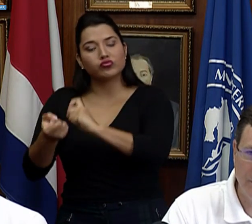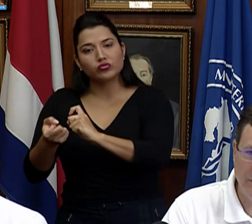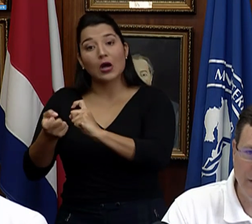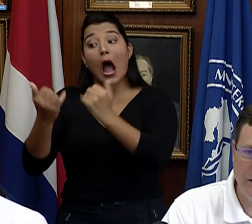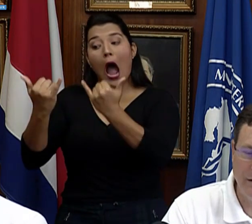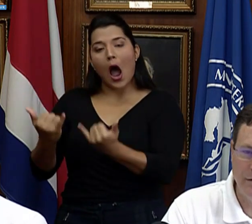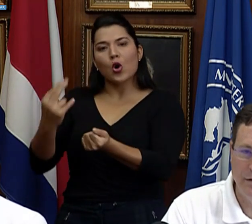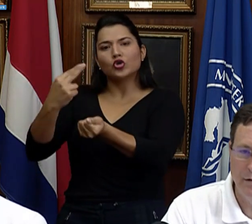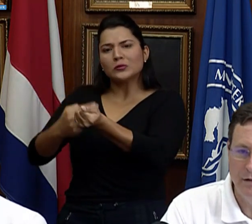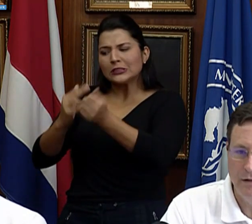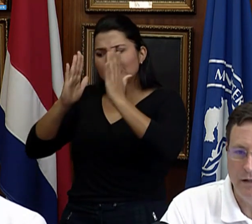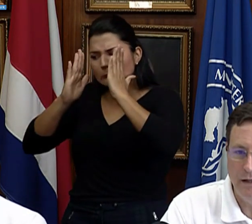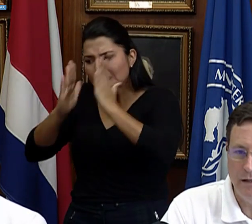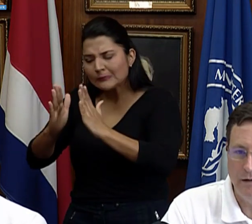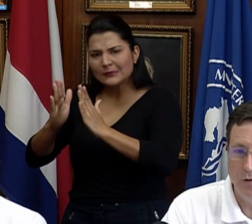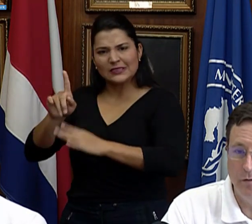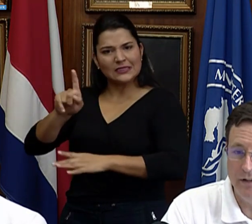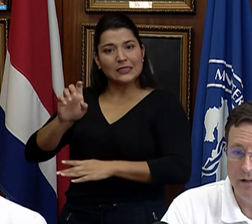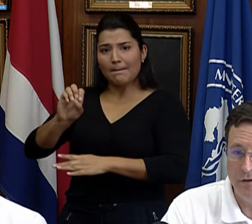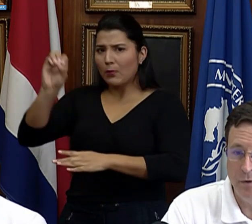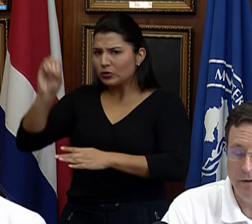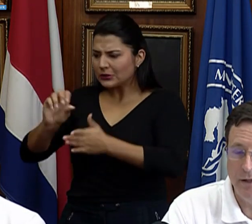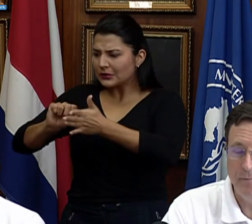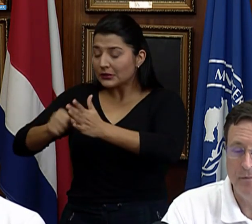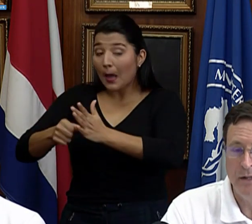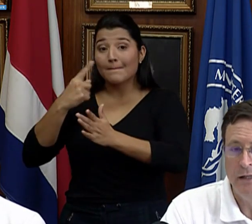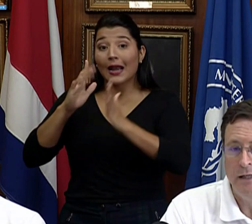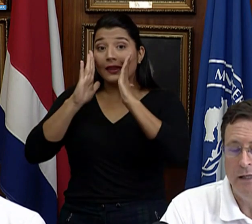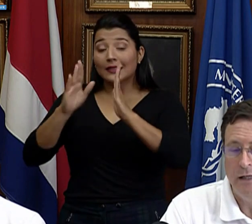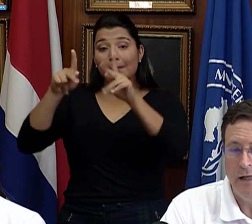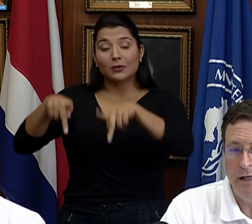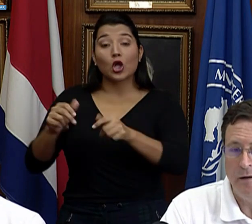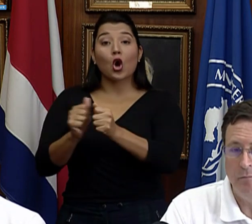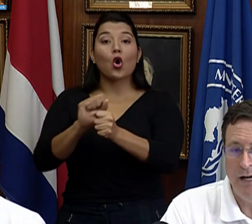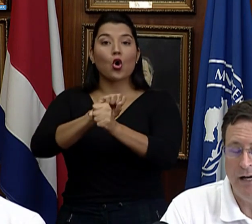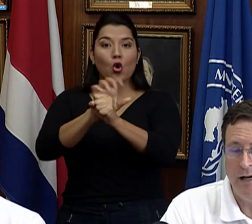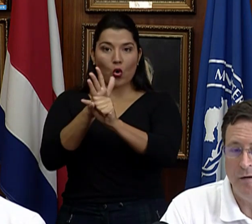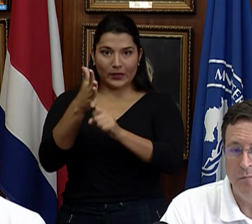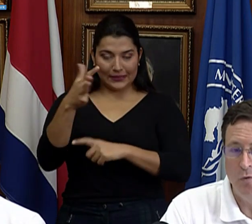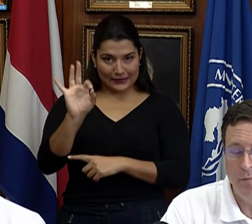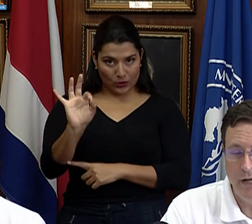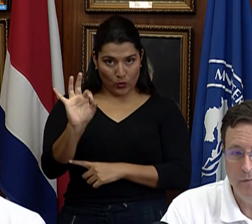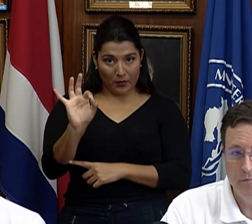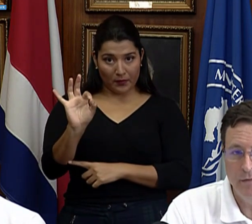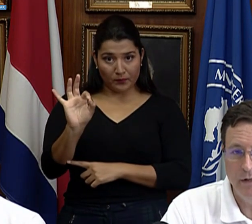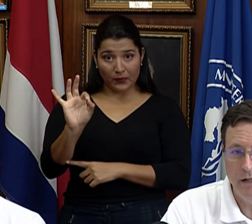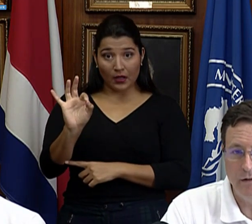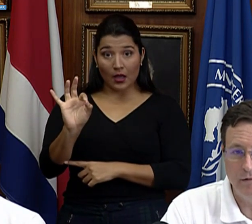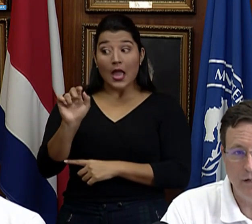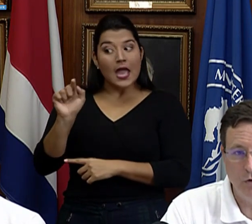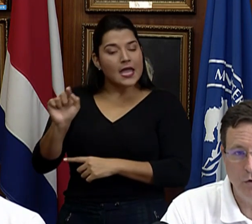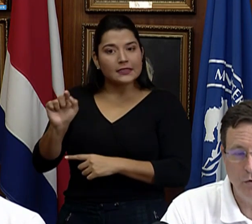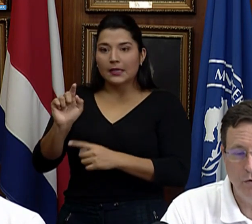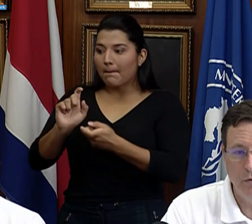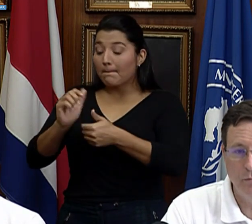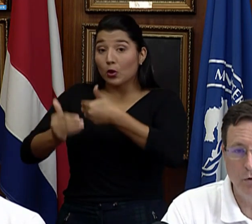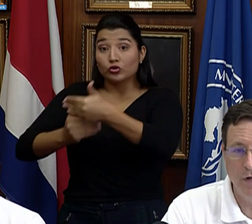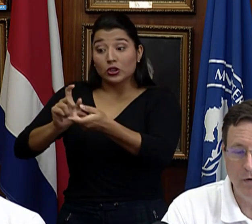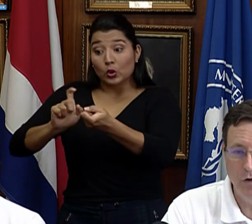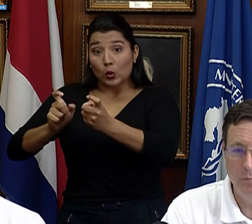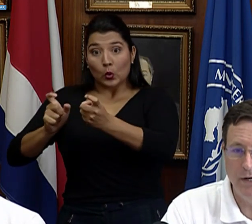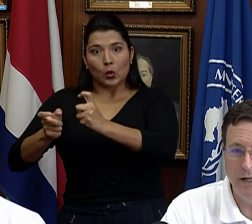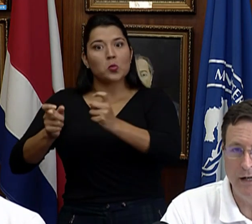atención de pacientes COVID-19. Va muy bien, está todo